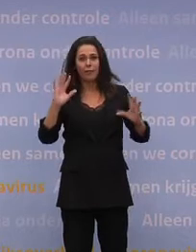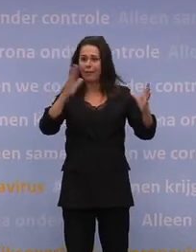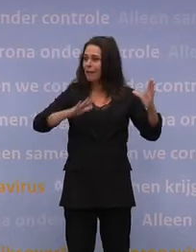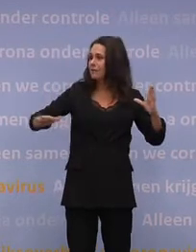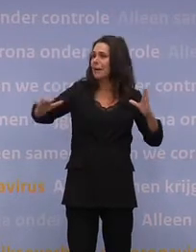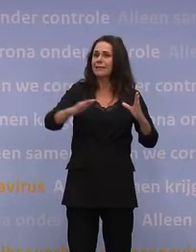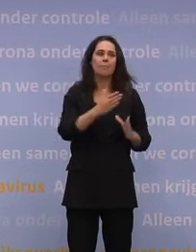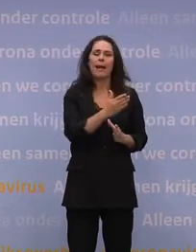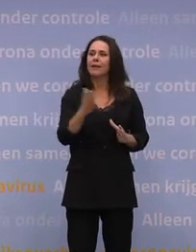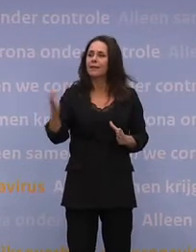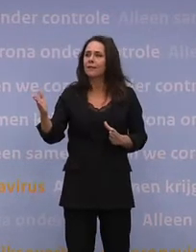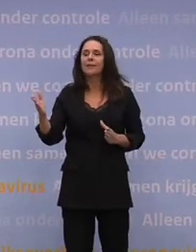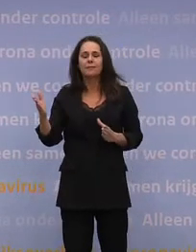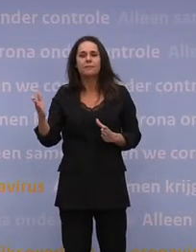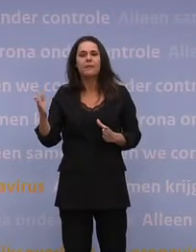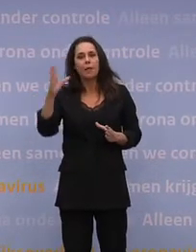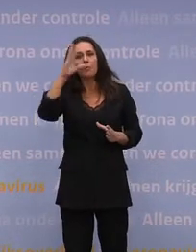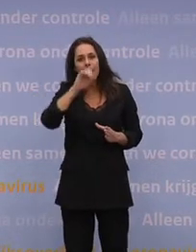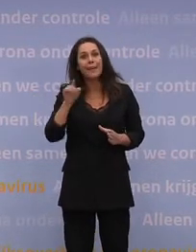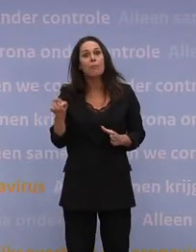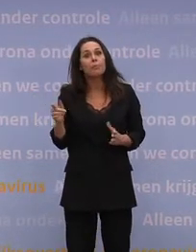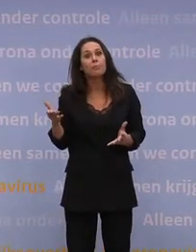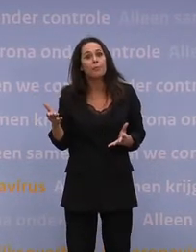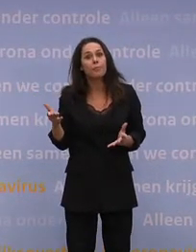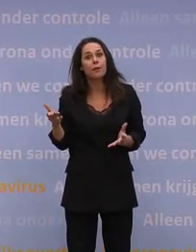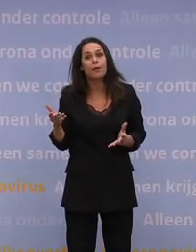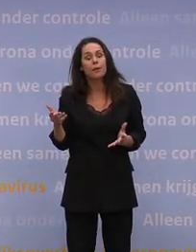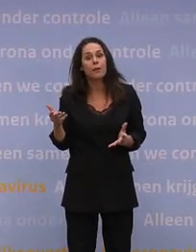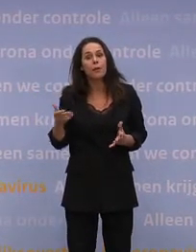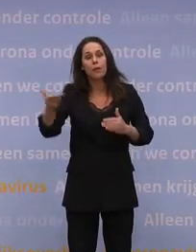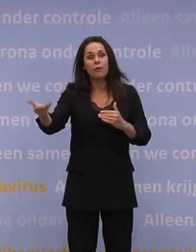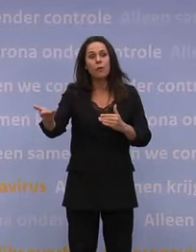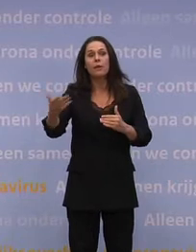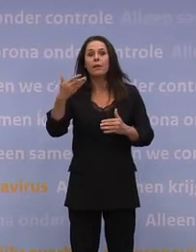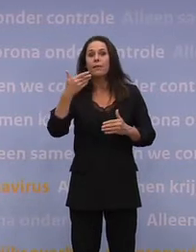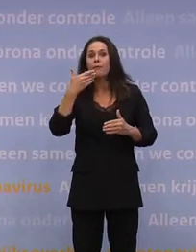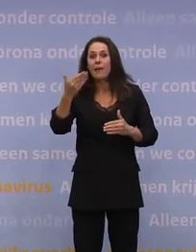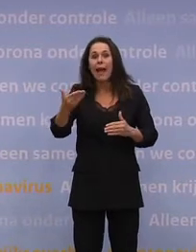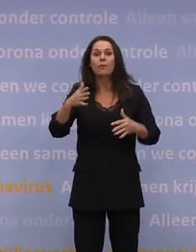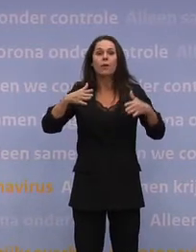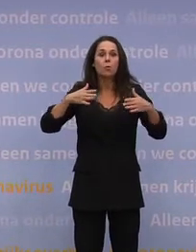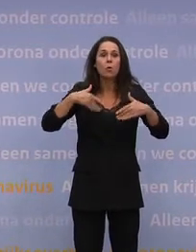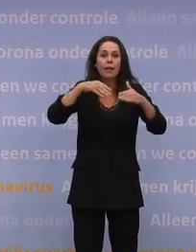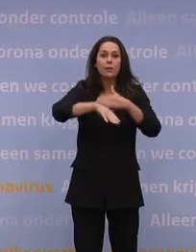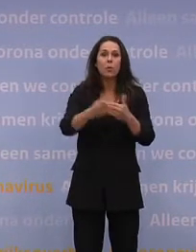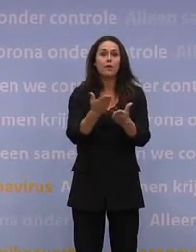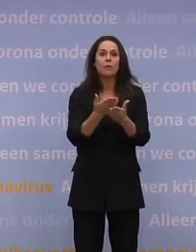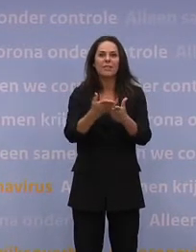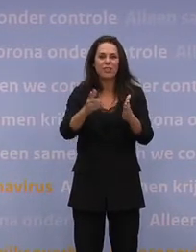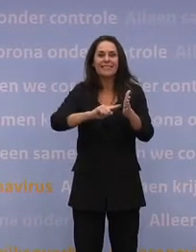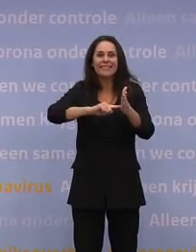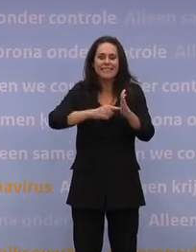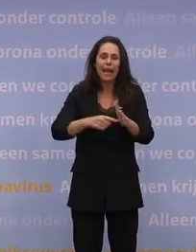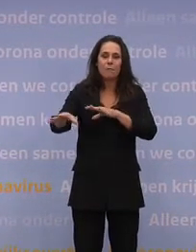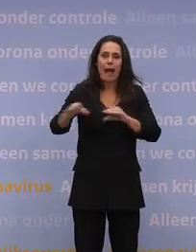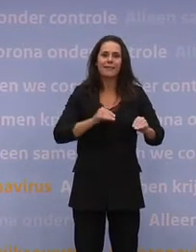maatschappij. Ik begrip uit het kleine Heister dat er wel begrip was... voor het vragen van een coronatoegangsbewijze. Dat is natuurlijk de kernmaatregel die we nemen. Dat